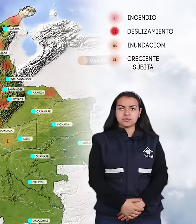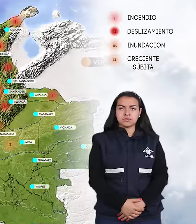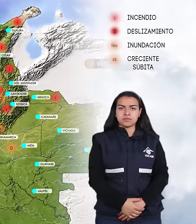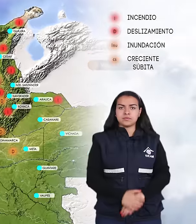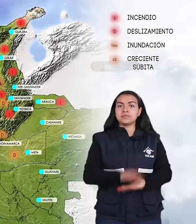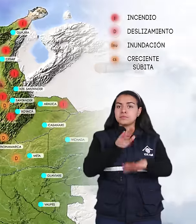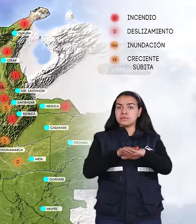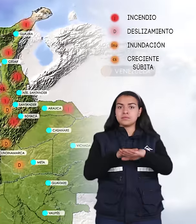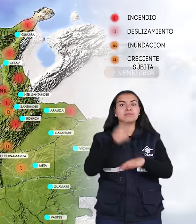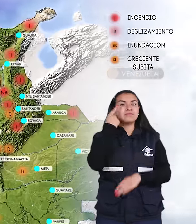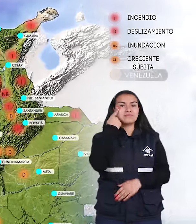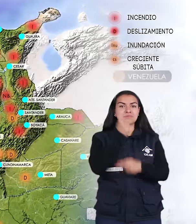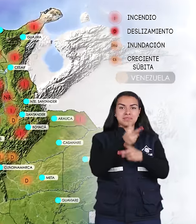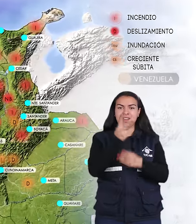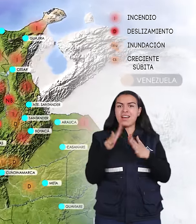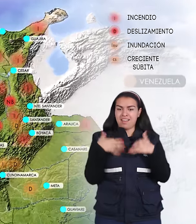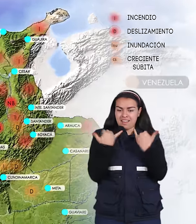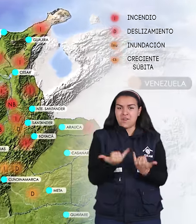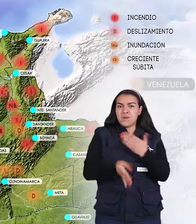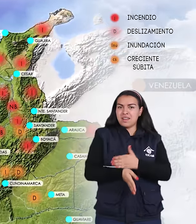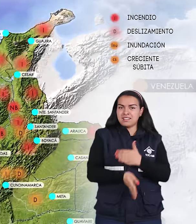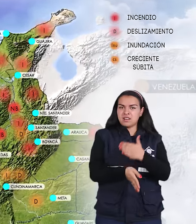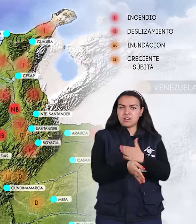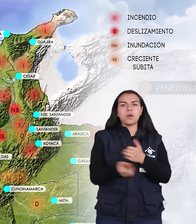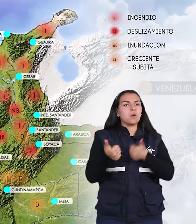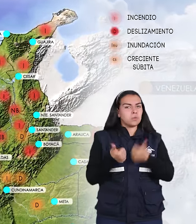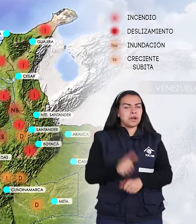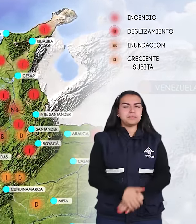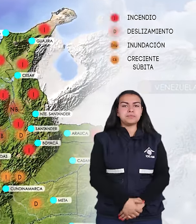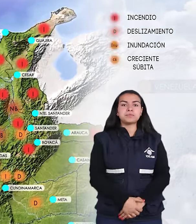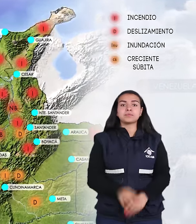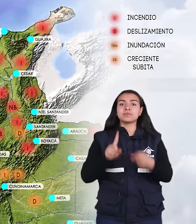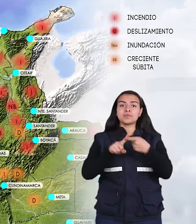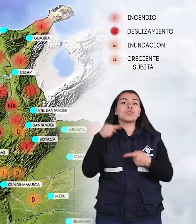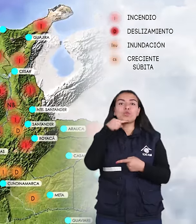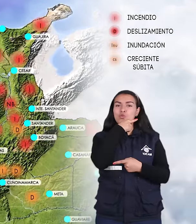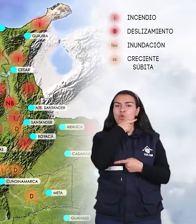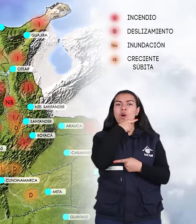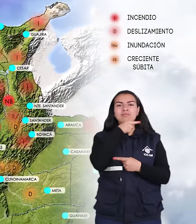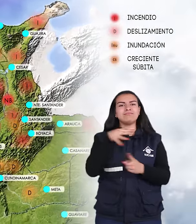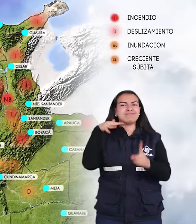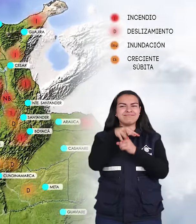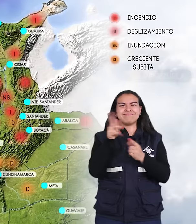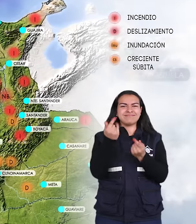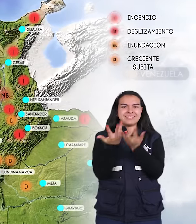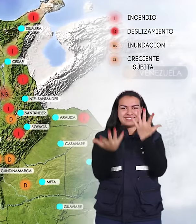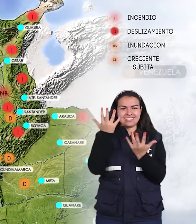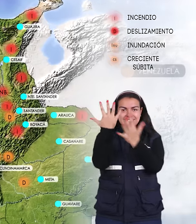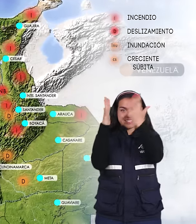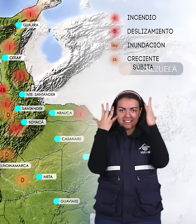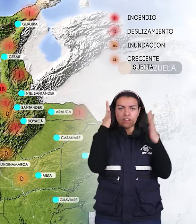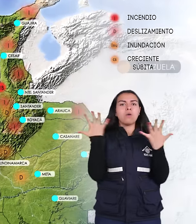Las alertas que continúan vigentes hasta el momento son las siguientes. En alerta roja por amenaza de alta incendios en las